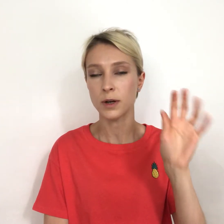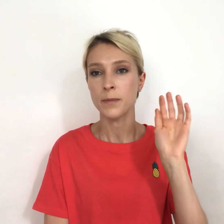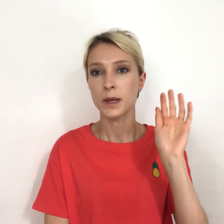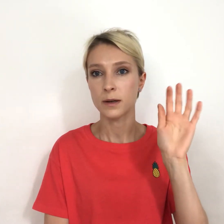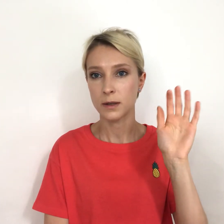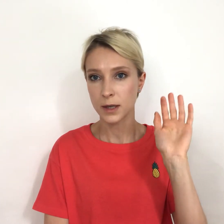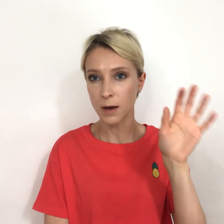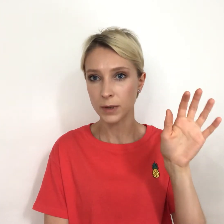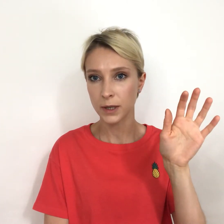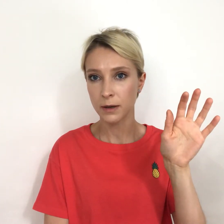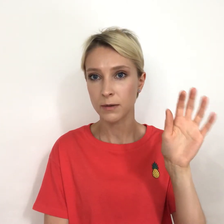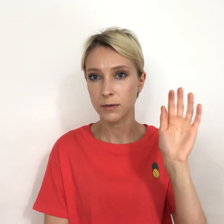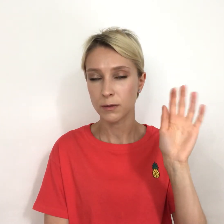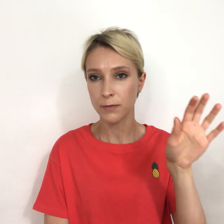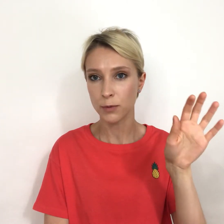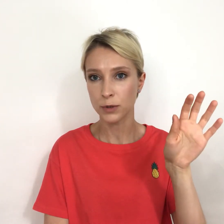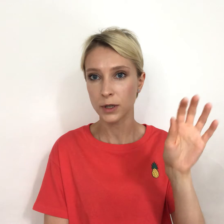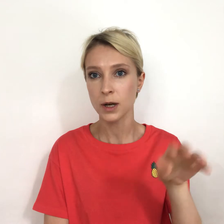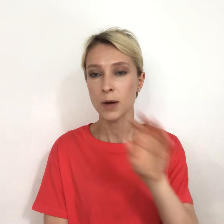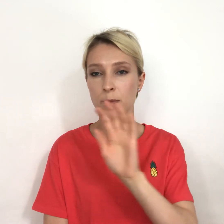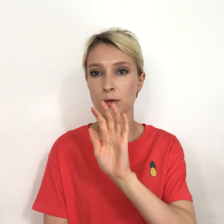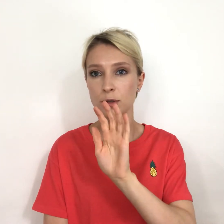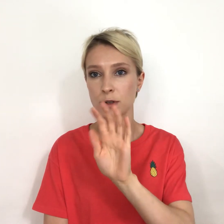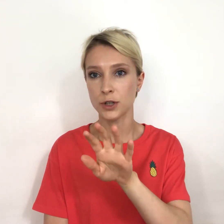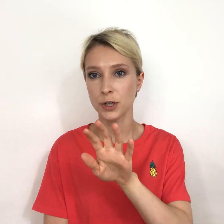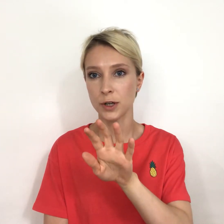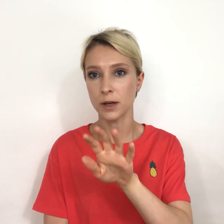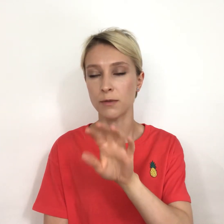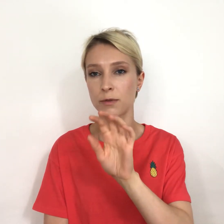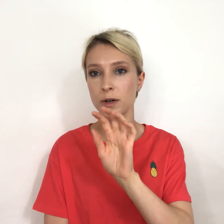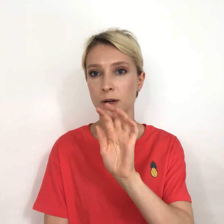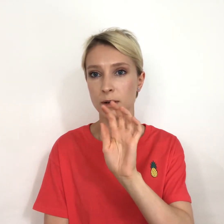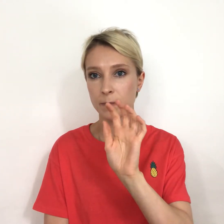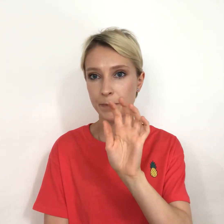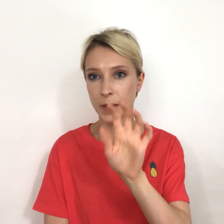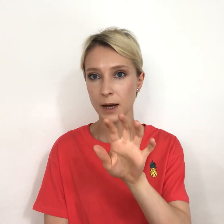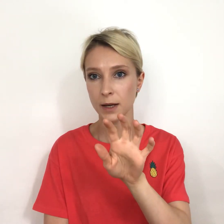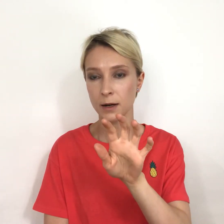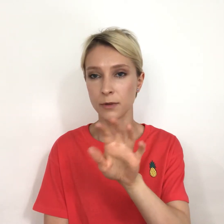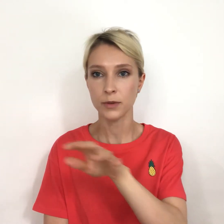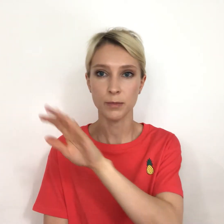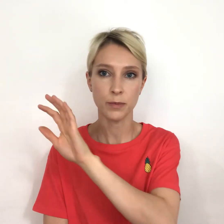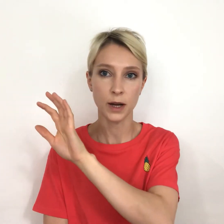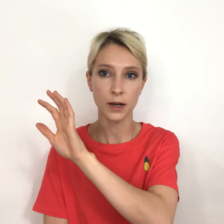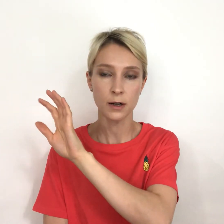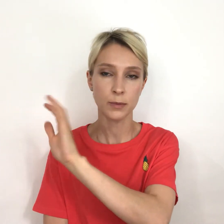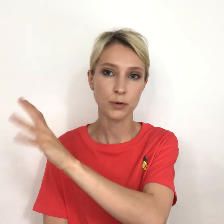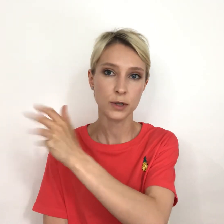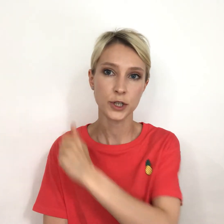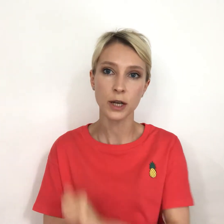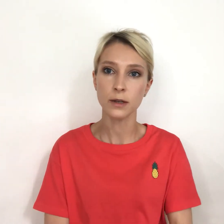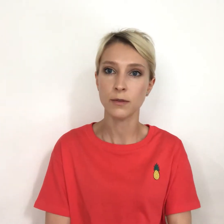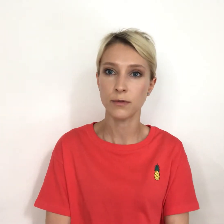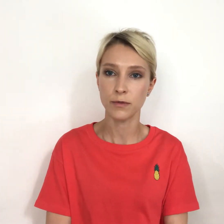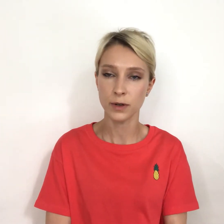яблоке, во фруктах, плюс жиры в орехах и плюс клетчатка в